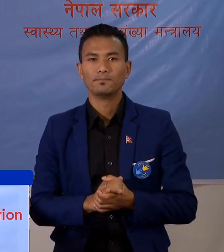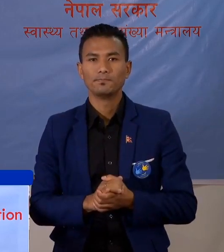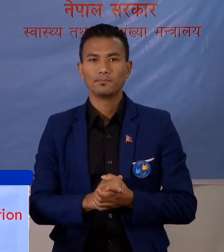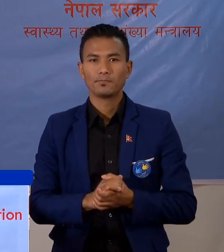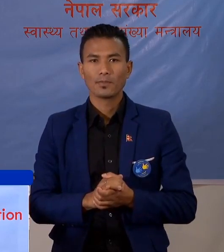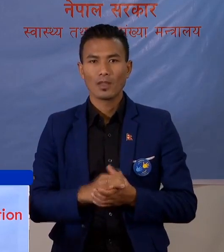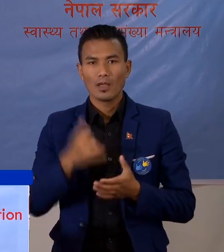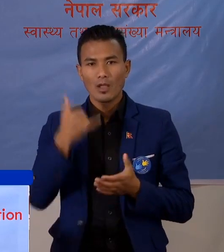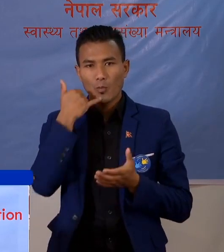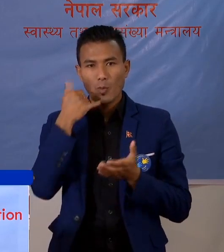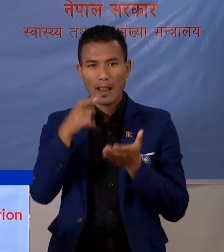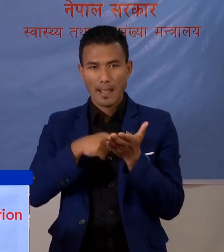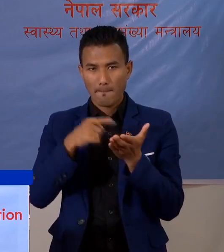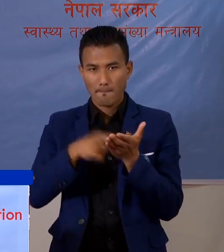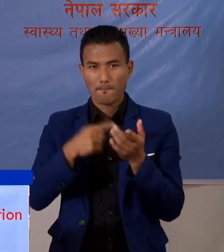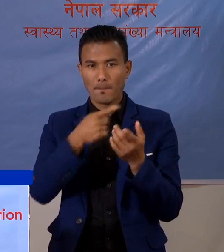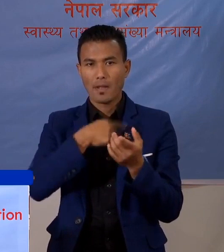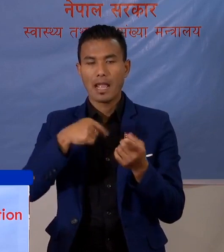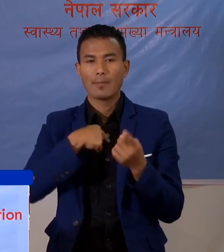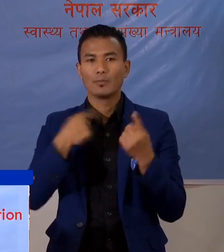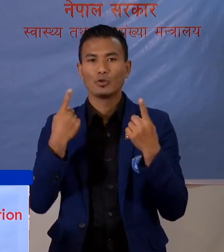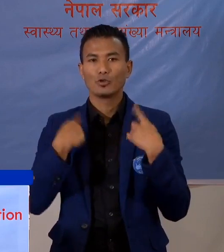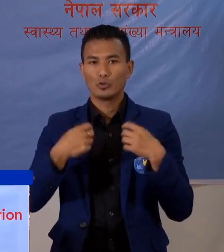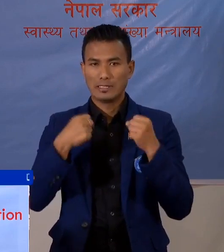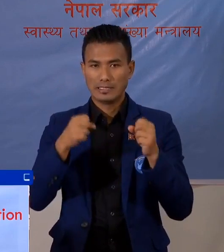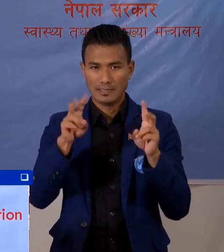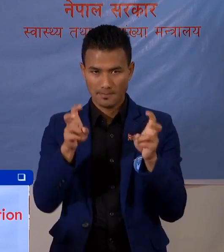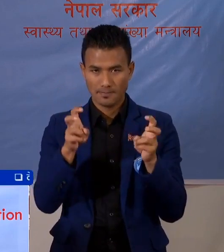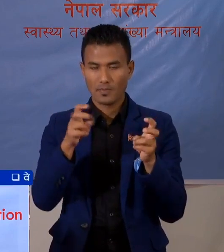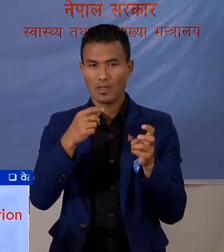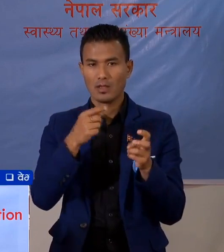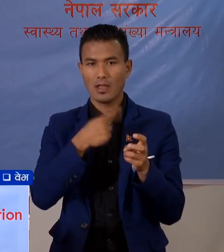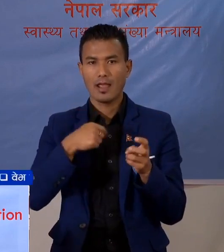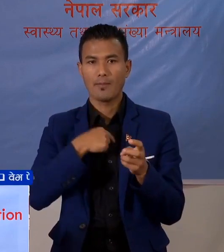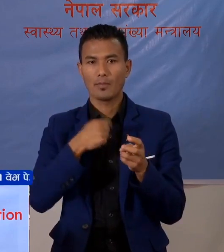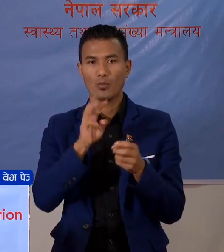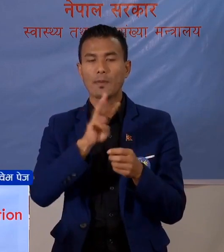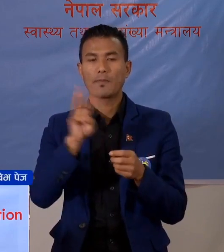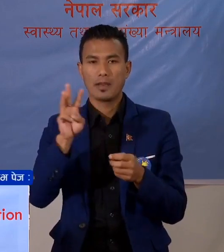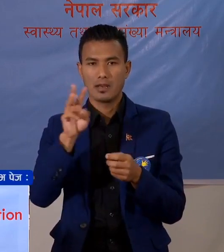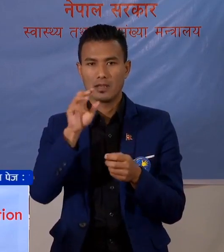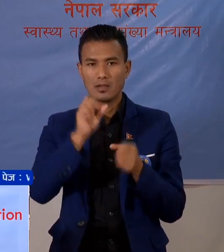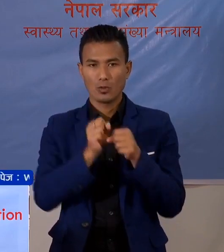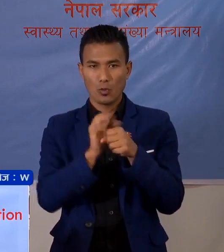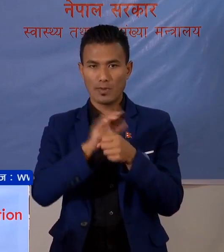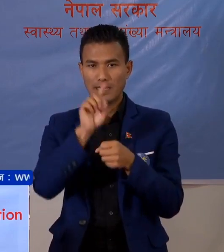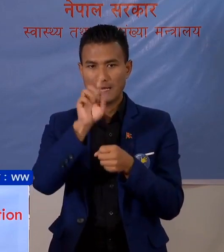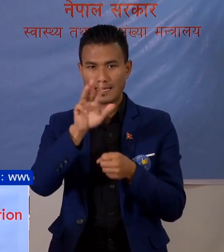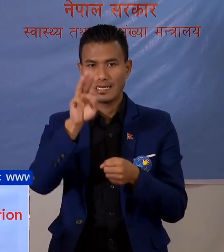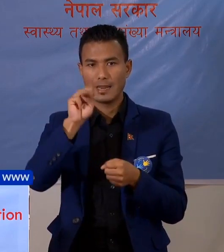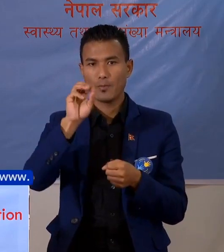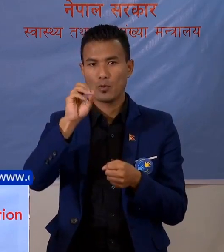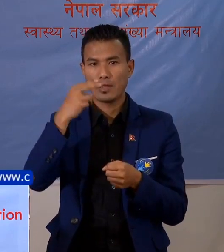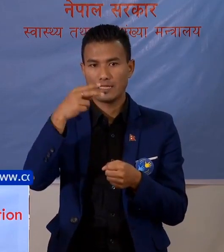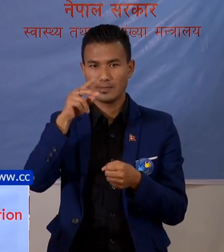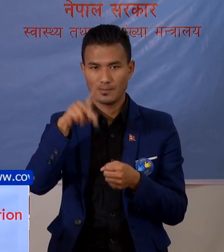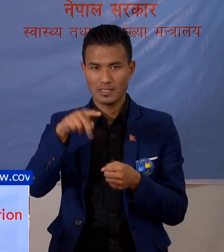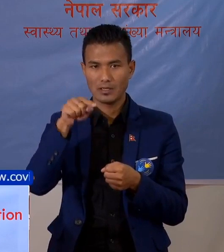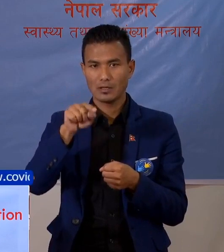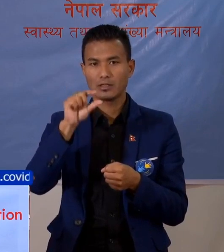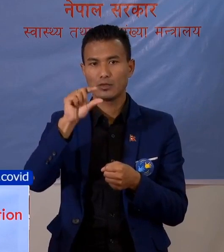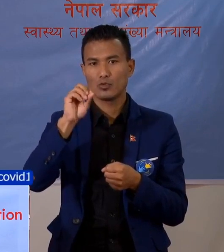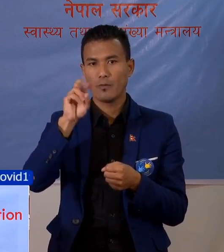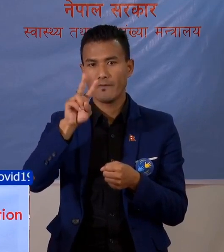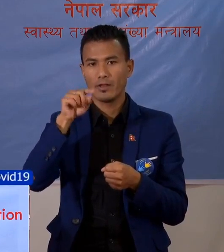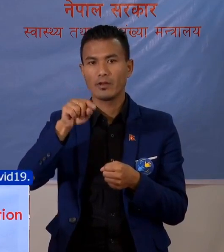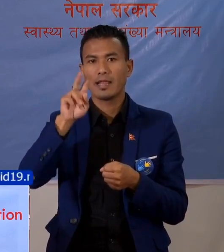मोबाइल एप्लिकेशन हम्रों स्वास्ते रा हम्रों वाइपेज covid19.mohp.gov.np यो